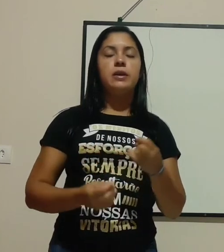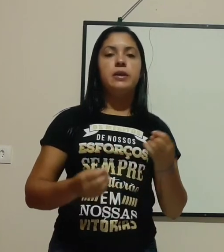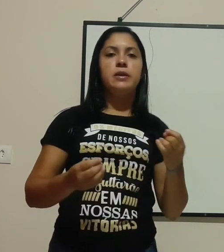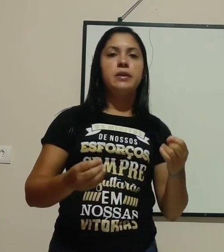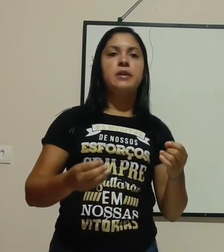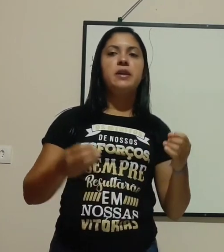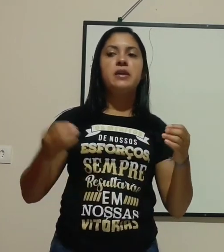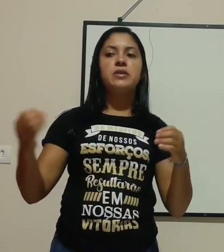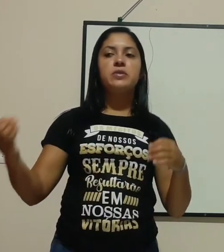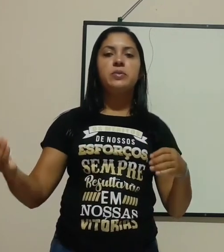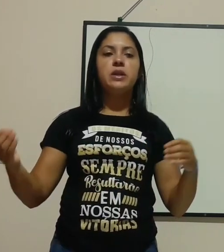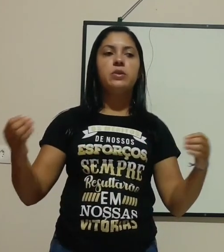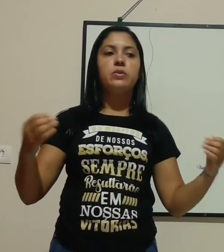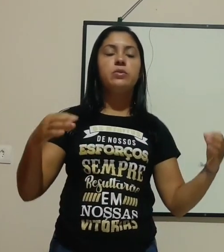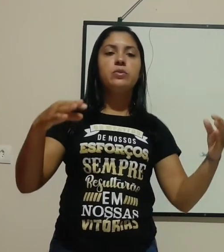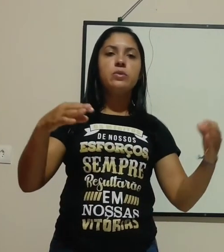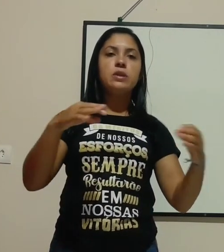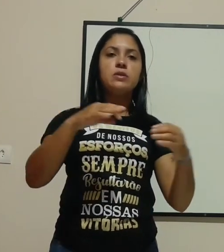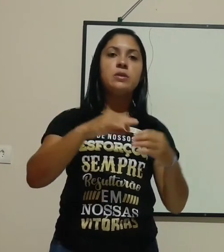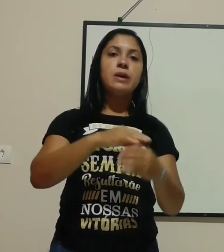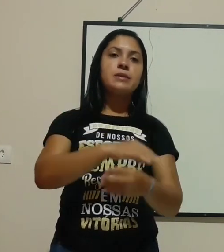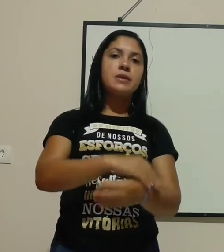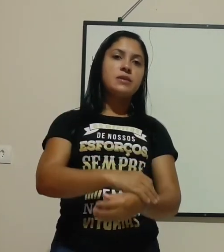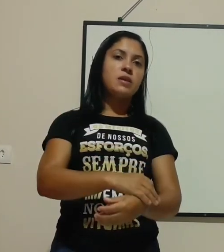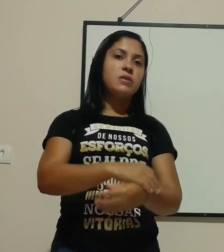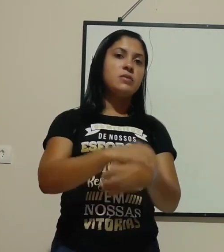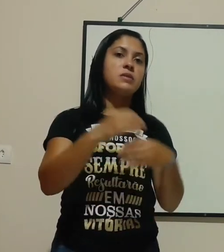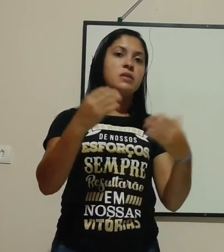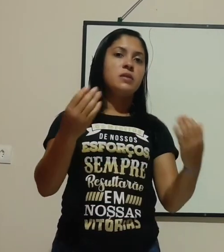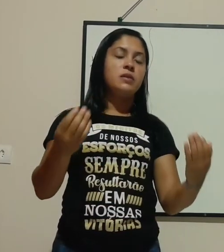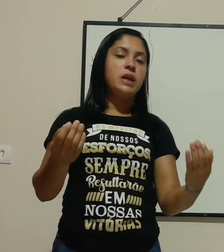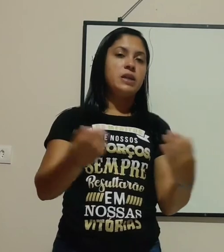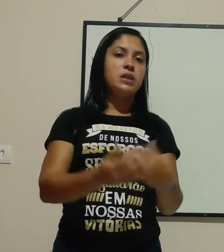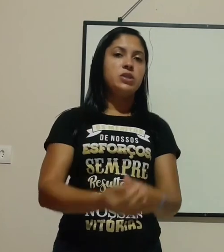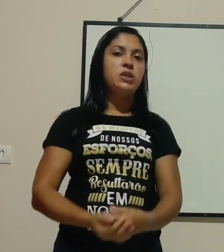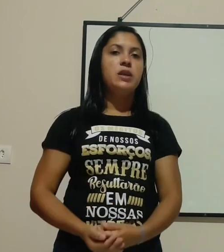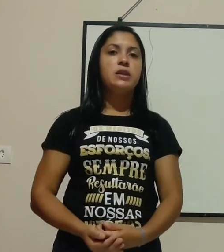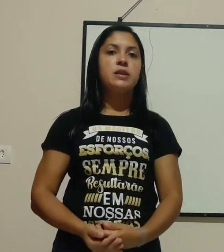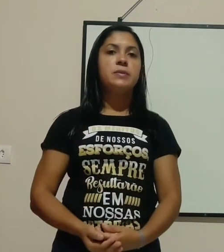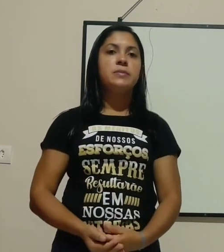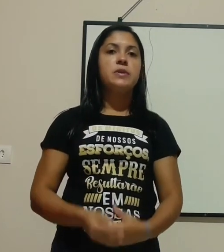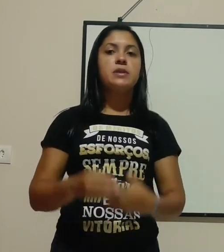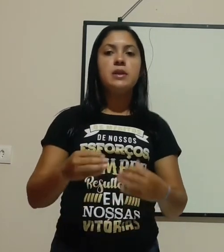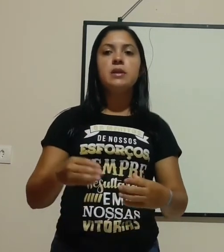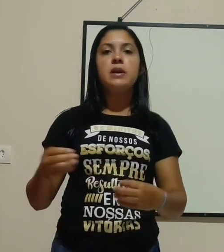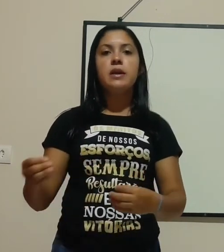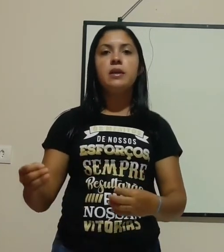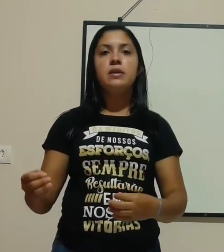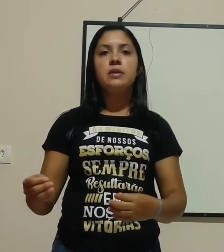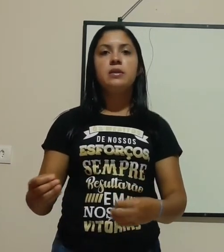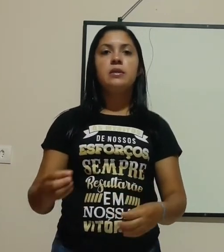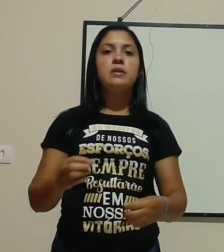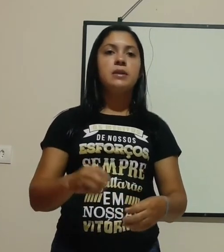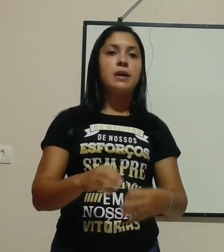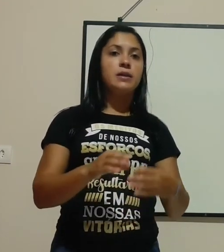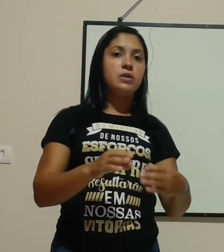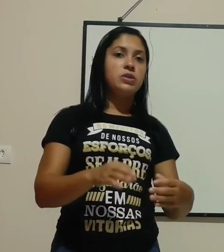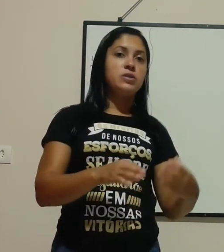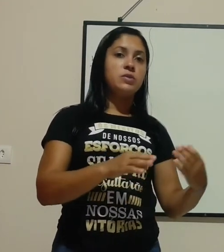internet, computador, tudo isso são acessórios da energia elétrica. Sem ela, nada disso